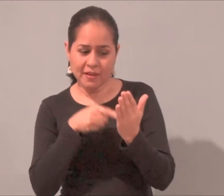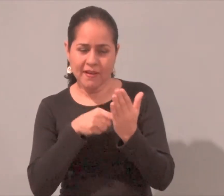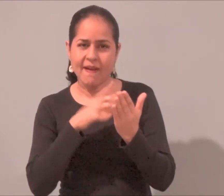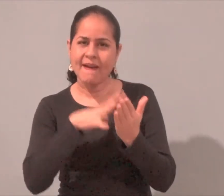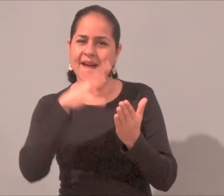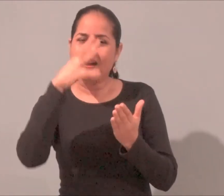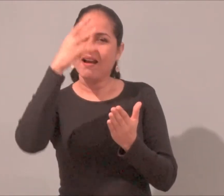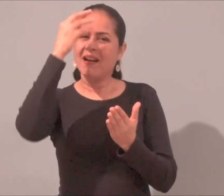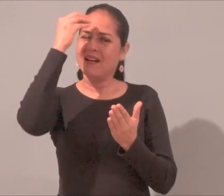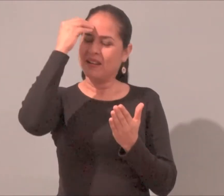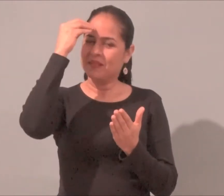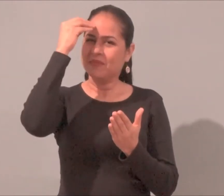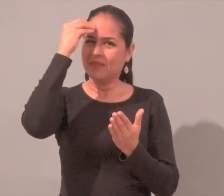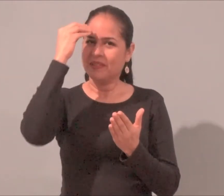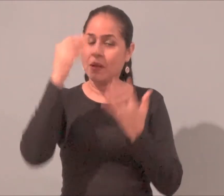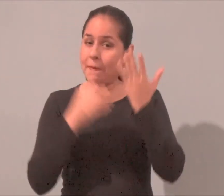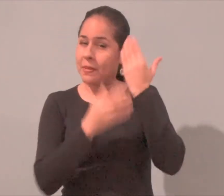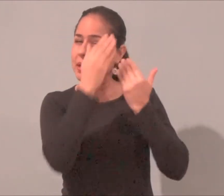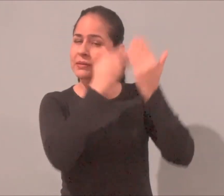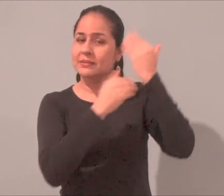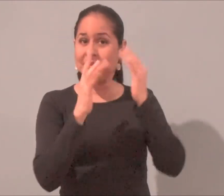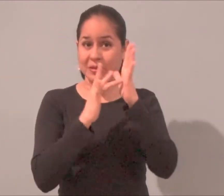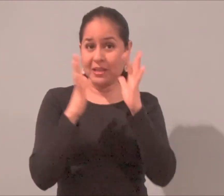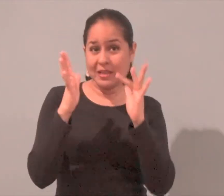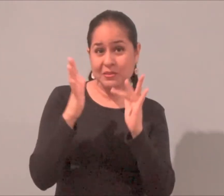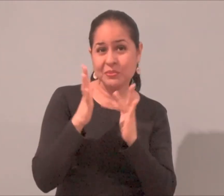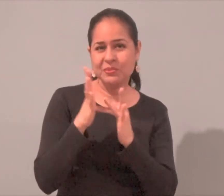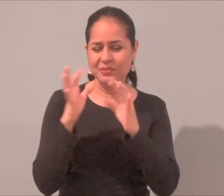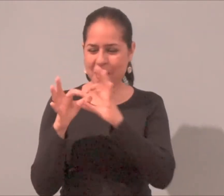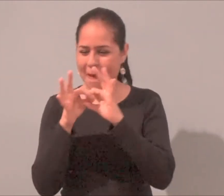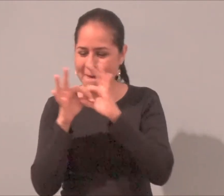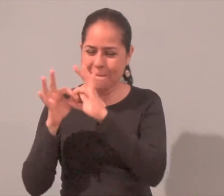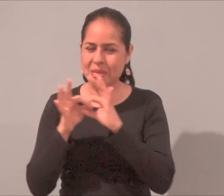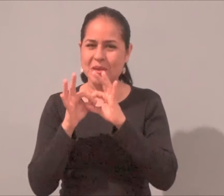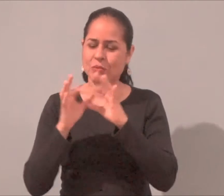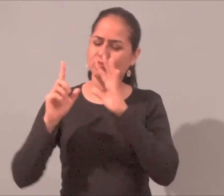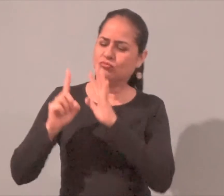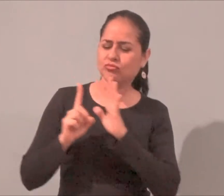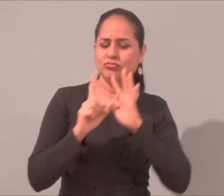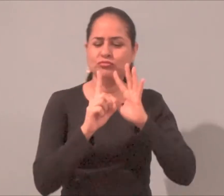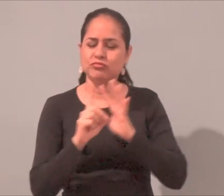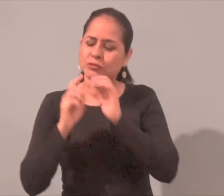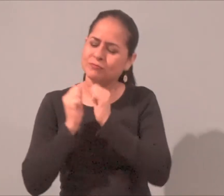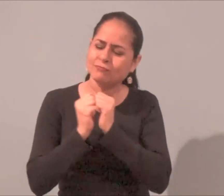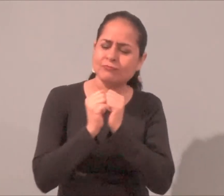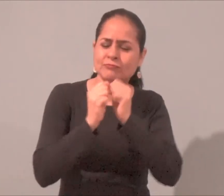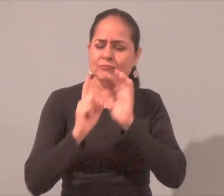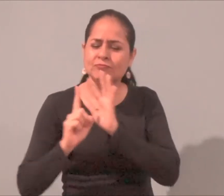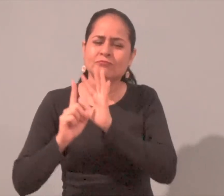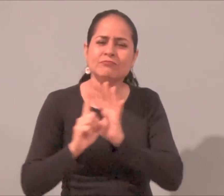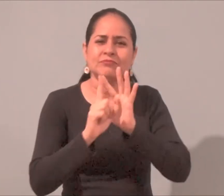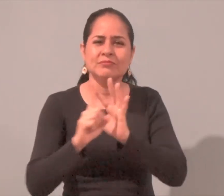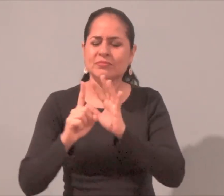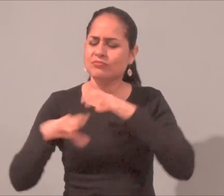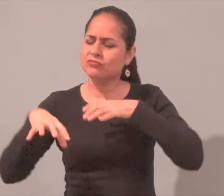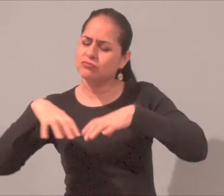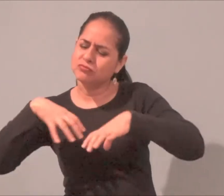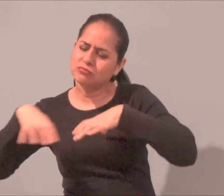discípulos son alcanzados por Jesús Tienen una buena compañía Cuando se acoplan a sus tiempos Sus ritmos